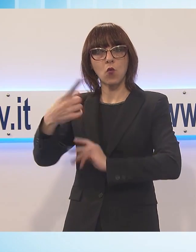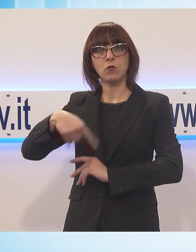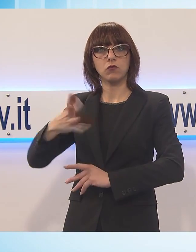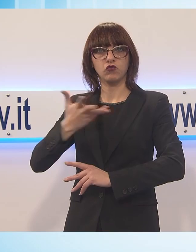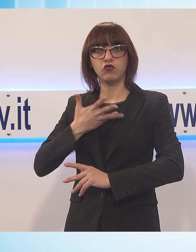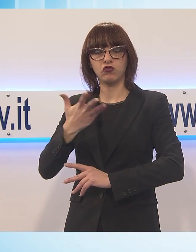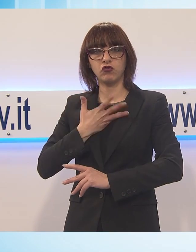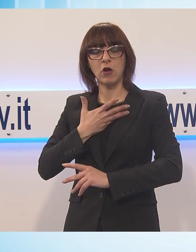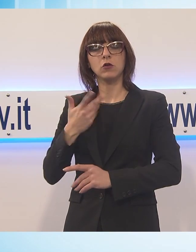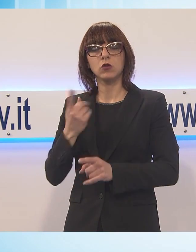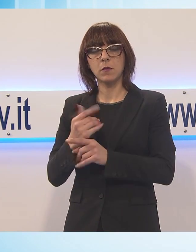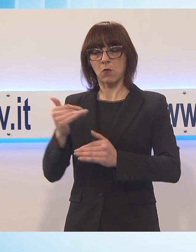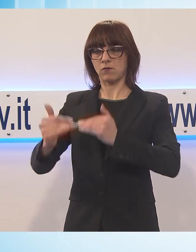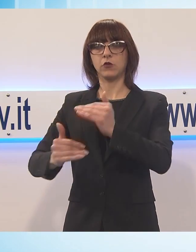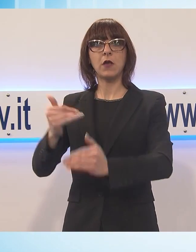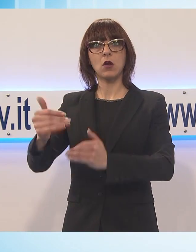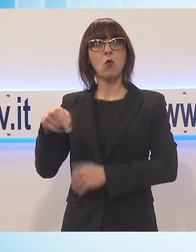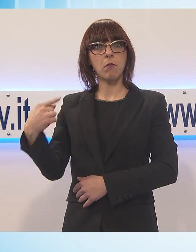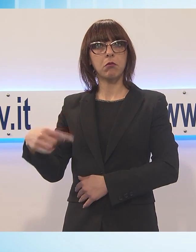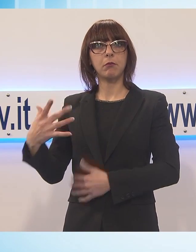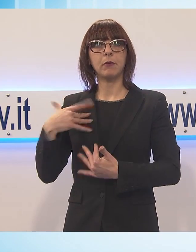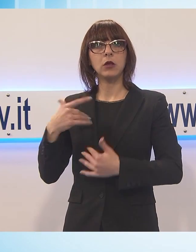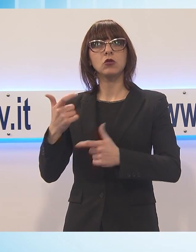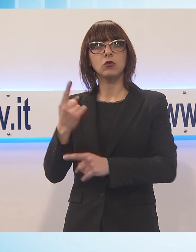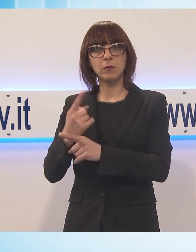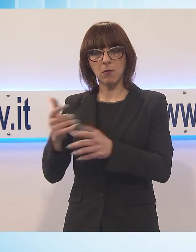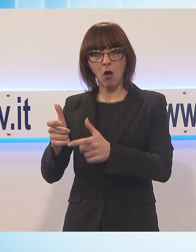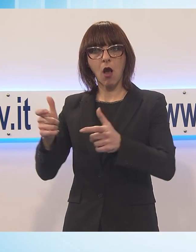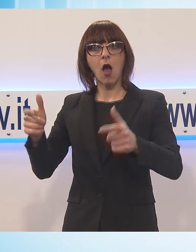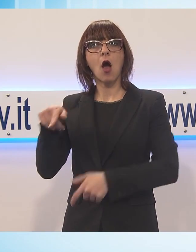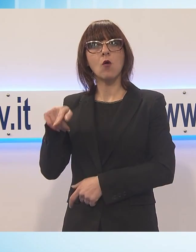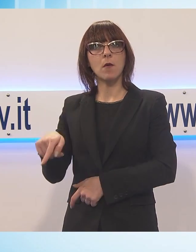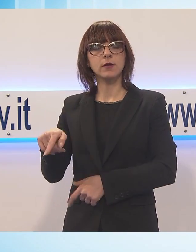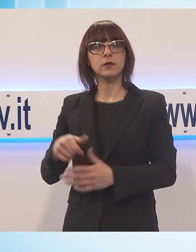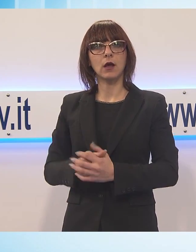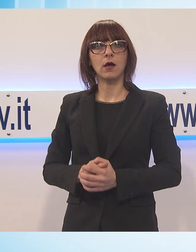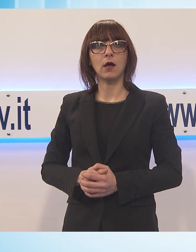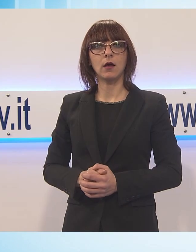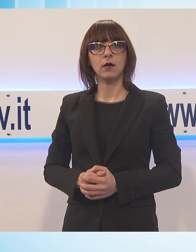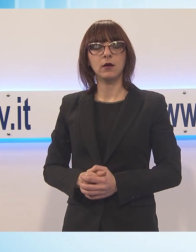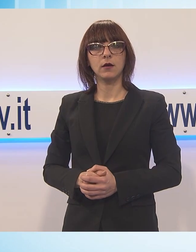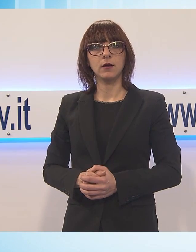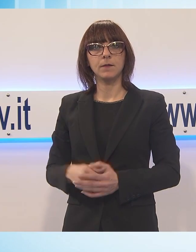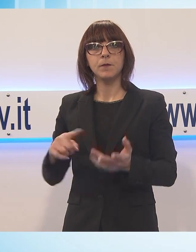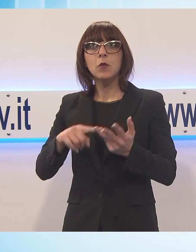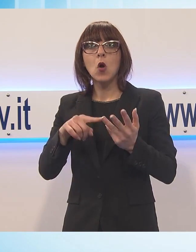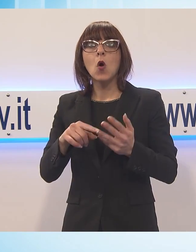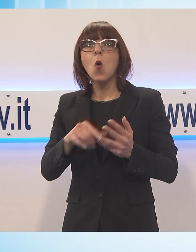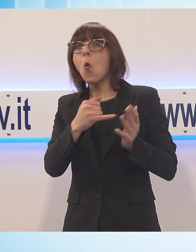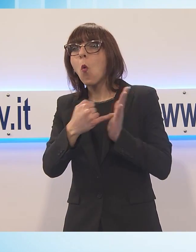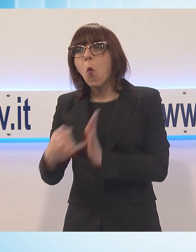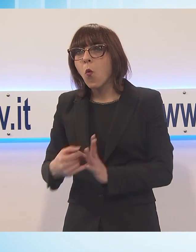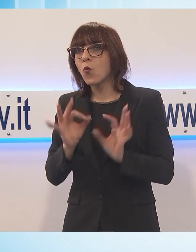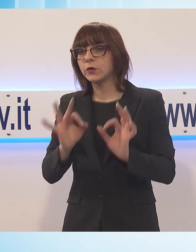svilupperemo e cresceremo su questo aspetto. Infine l'ultima